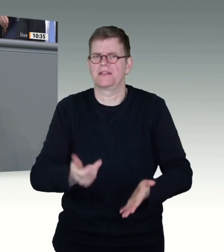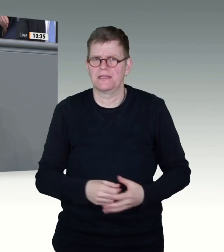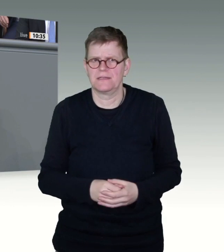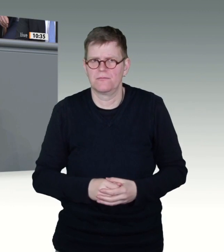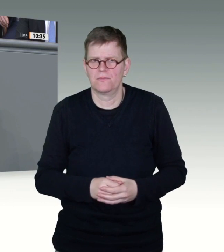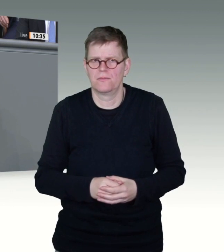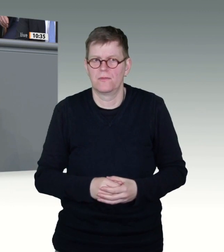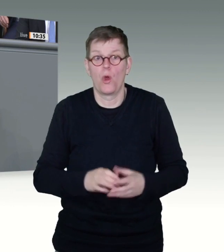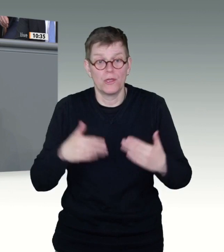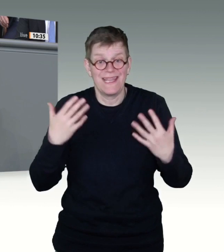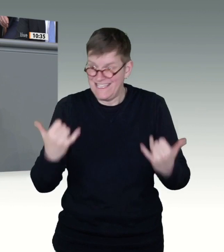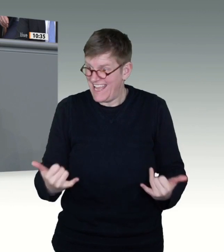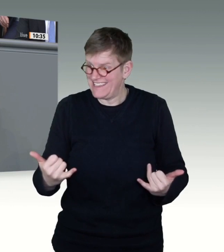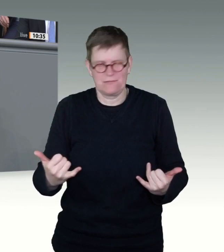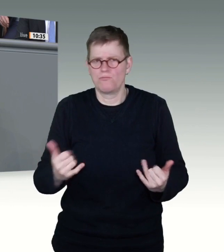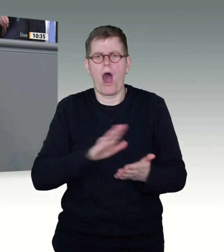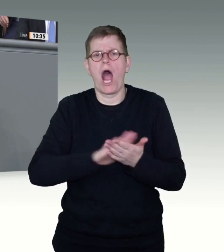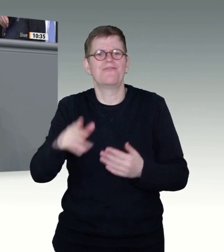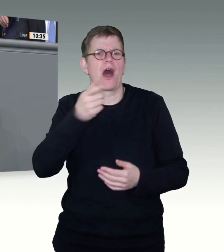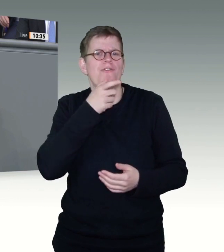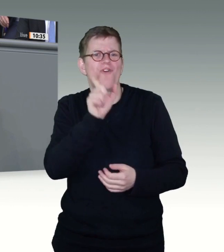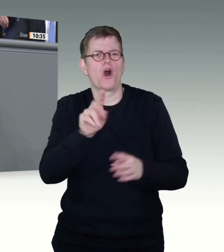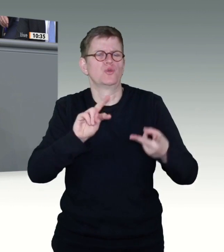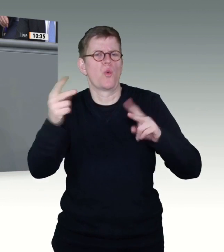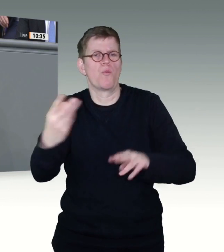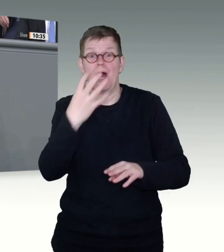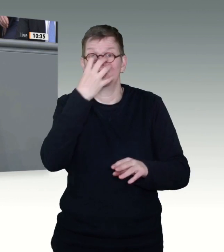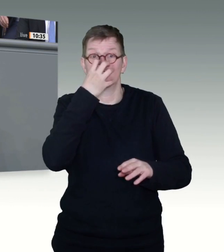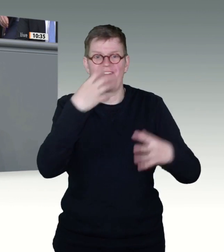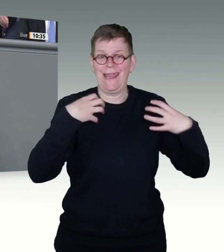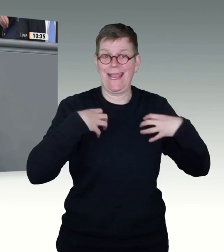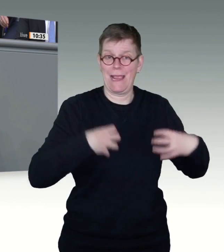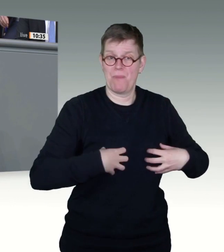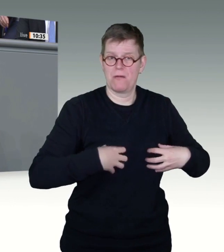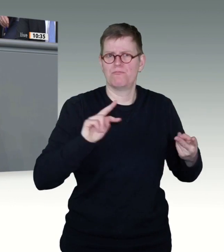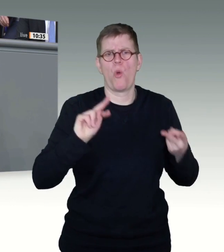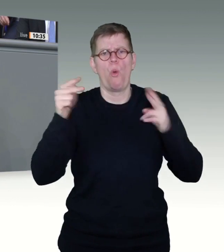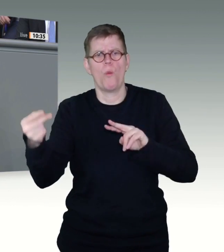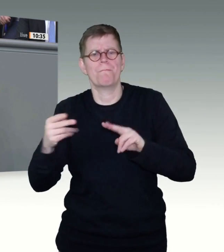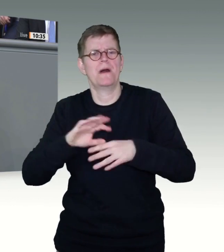hoch. Vor allem, weil sie wieder, ein angeblicher Wunder, Impfstoff nicht die versprochene Wirkung erzielt.